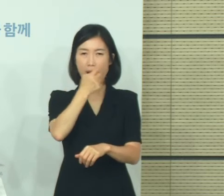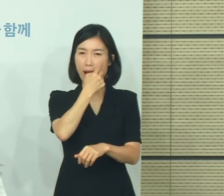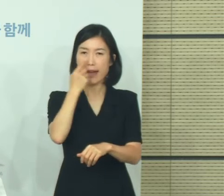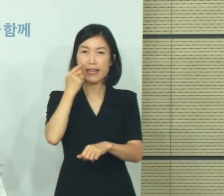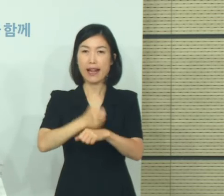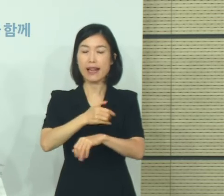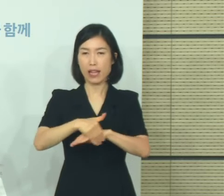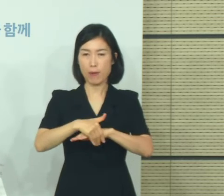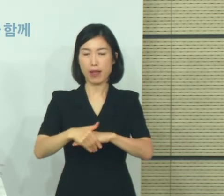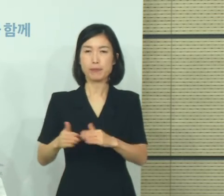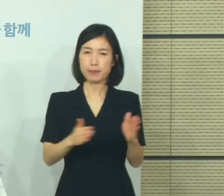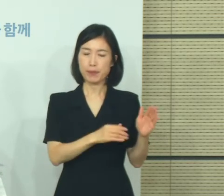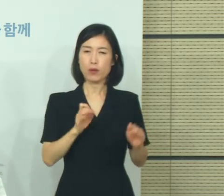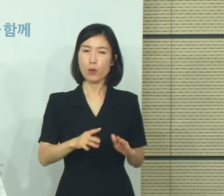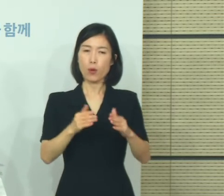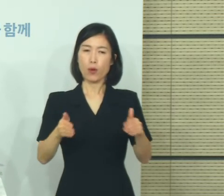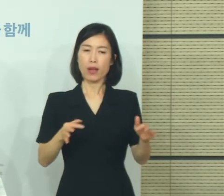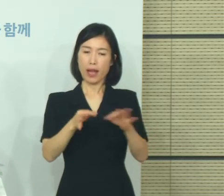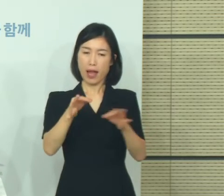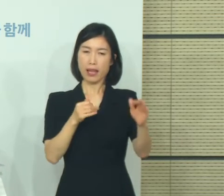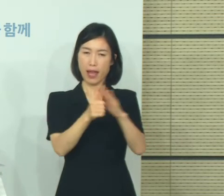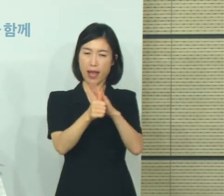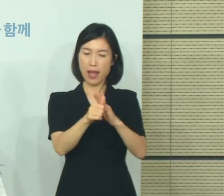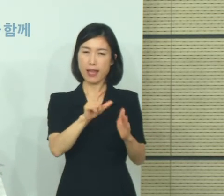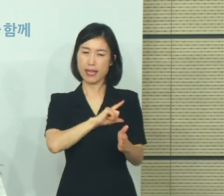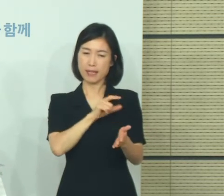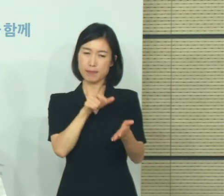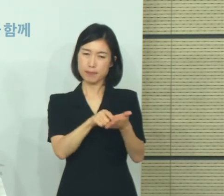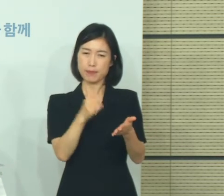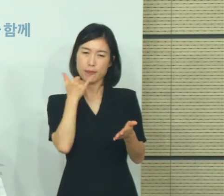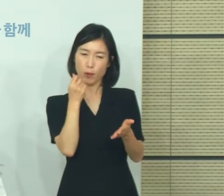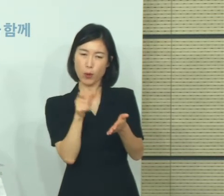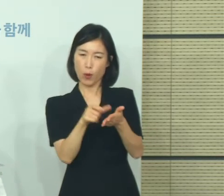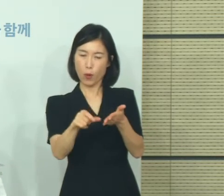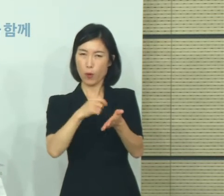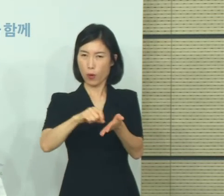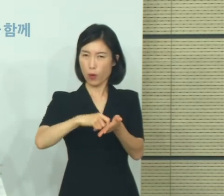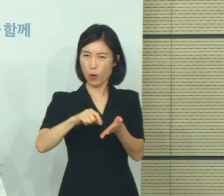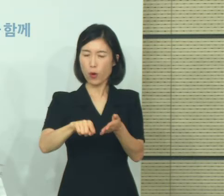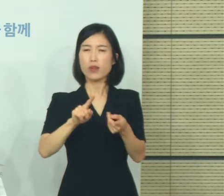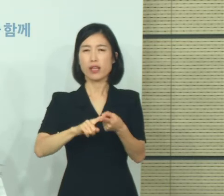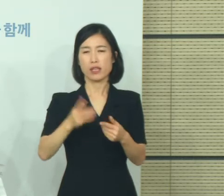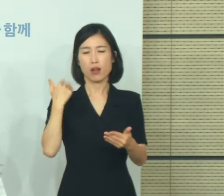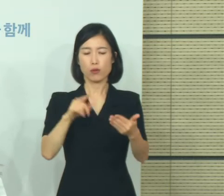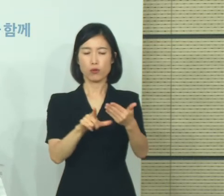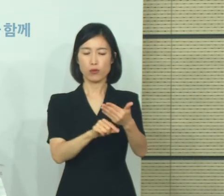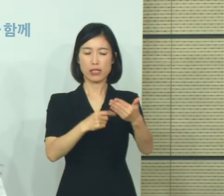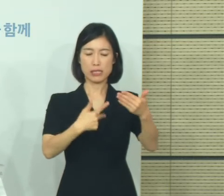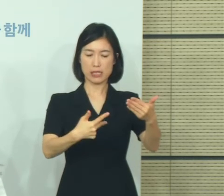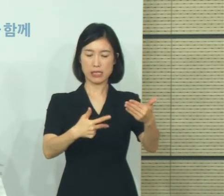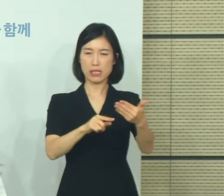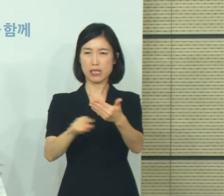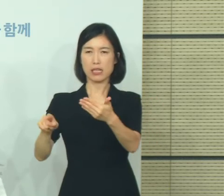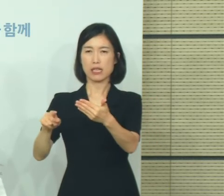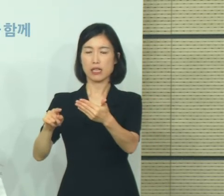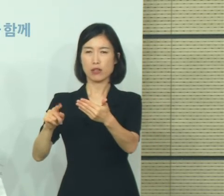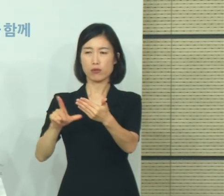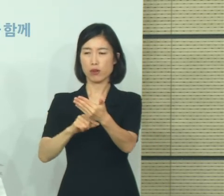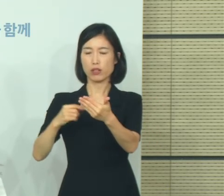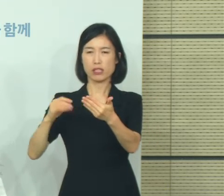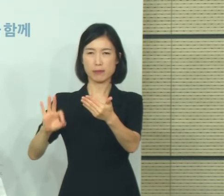작성과 관련하여서는 중앙사고수습본부와 지자체가 합동으로 9월 7일부터 9일까지 3일간